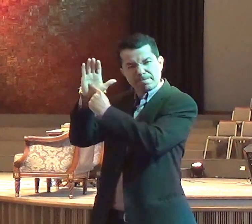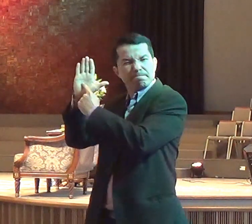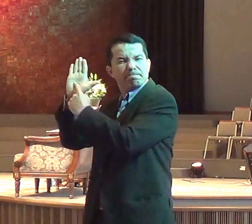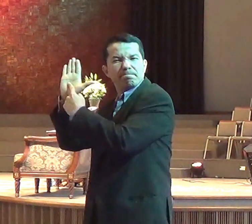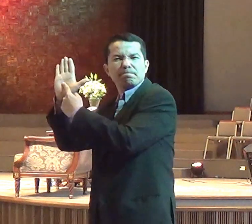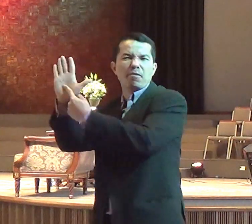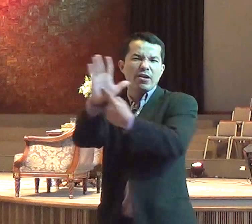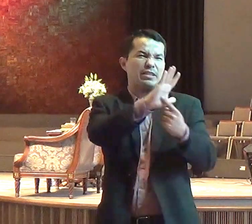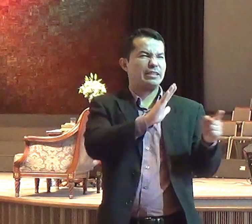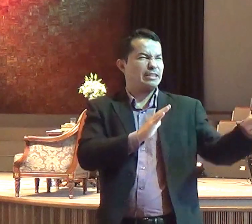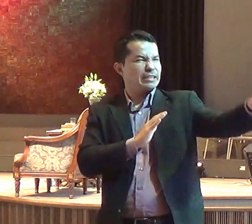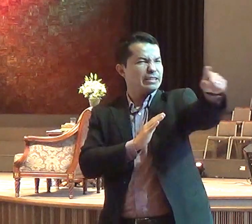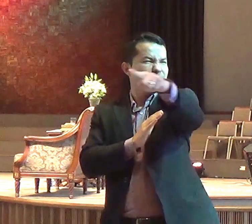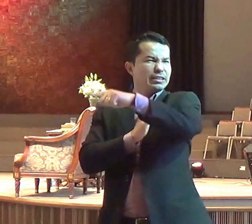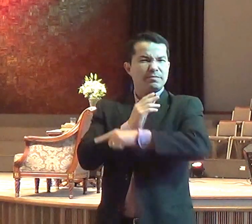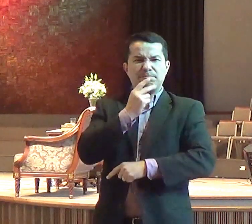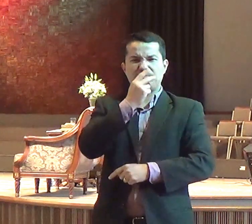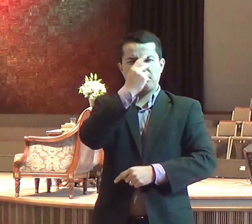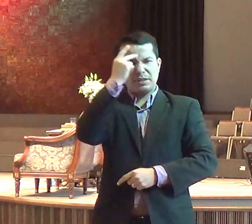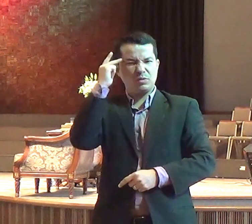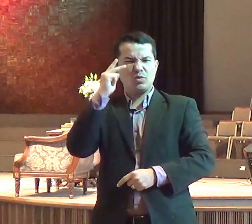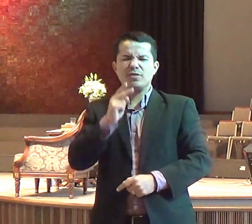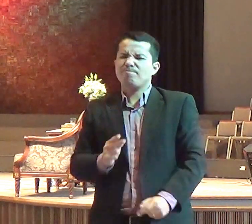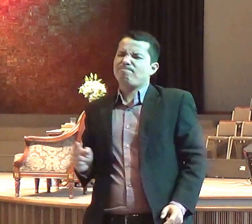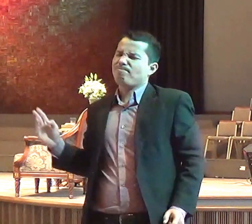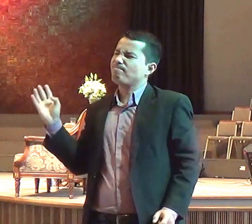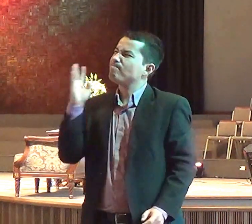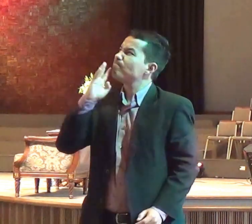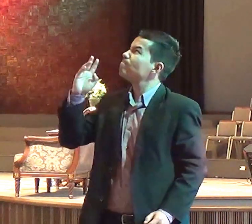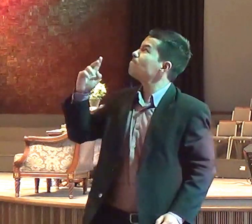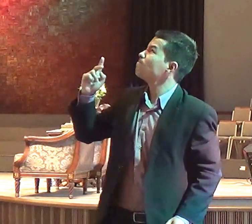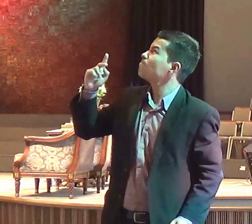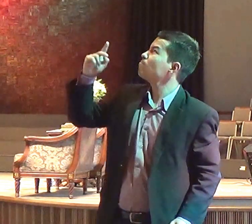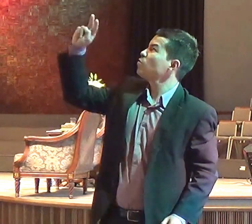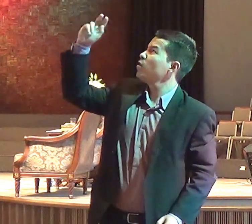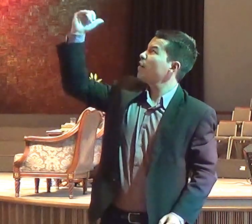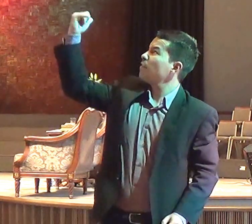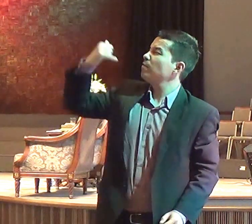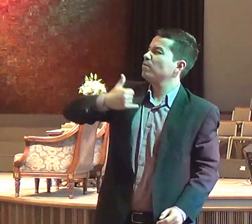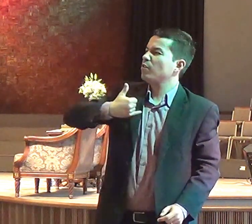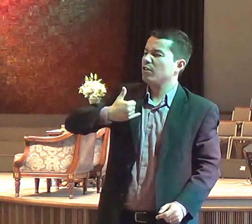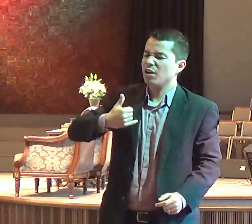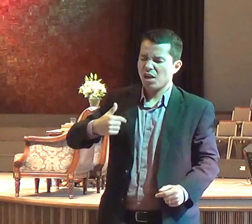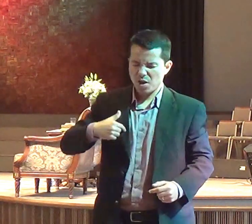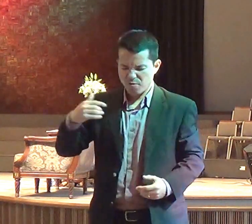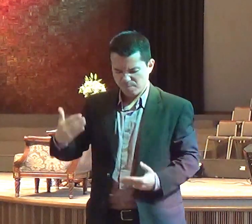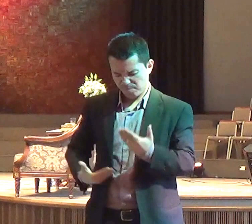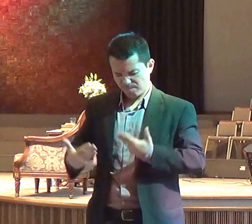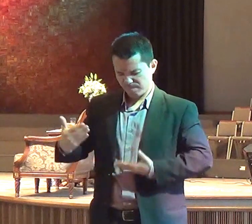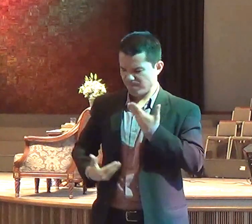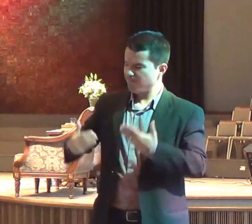e que sou o Teu servo, e que fiz todas estas coisas por ordem Tua.